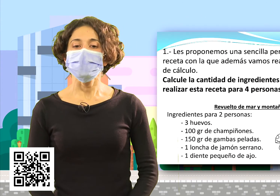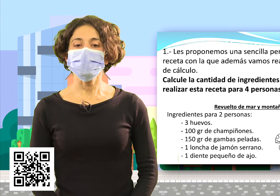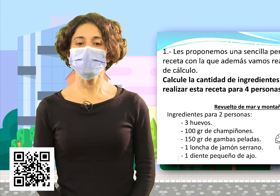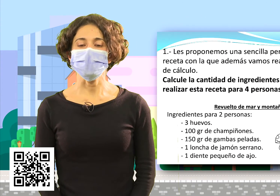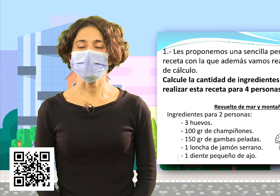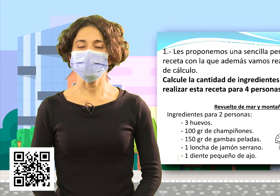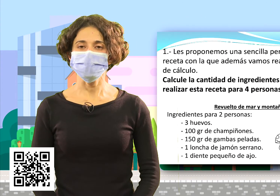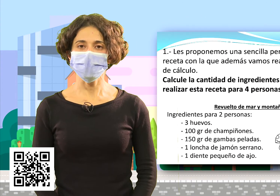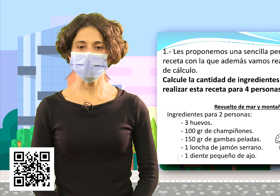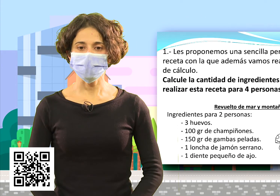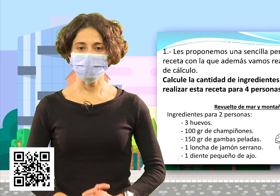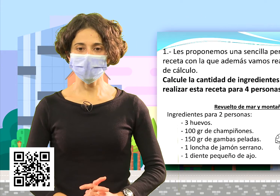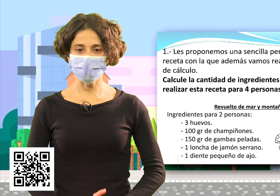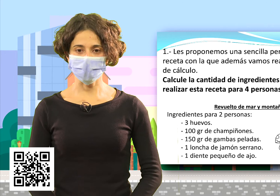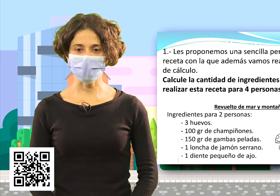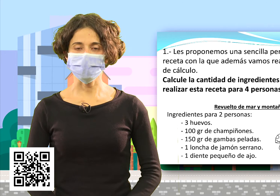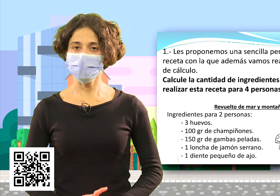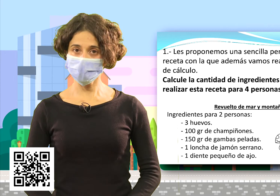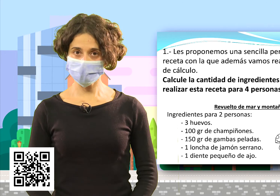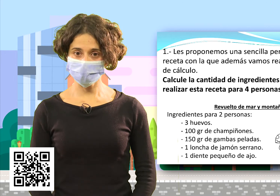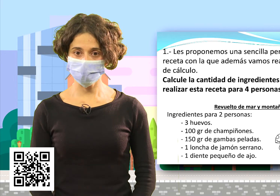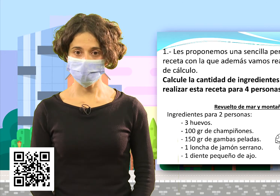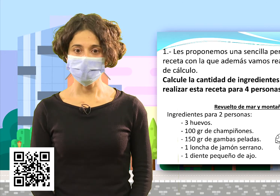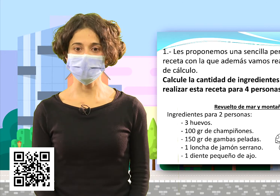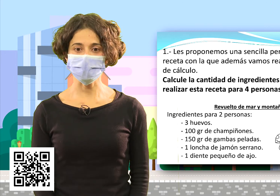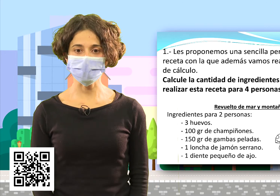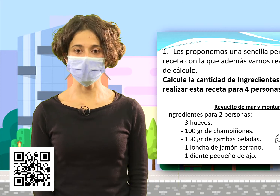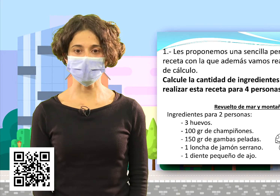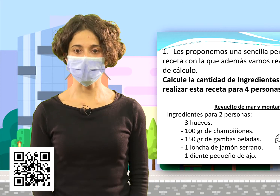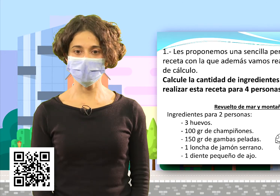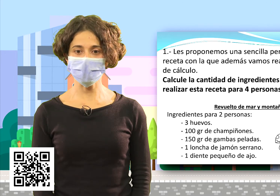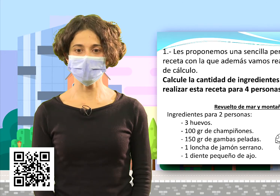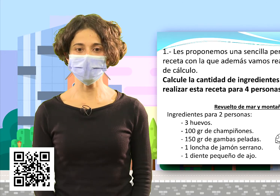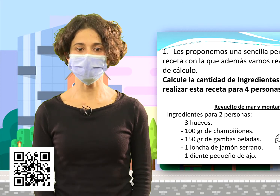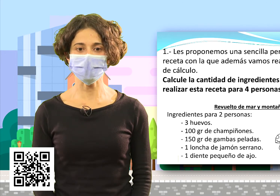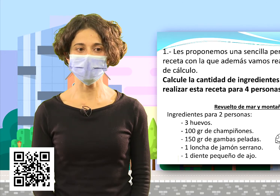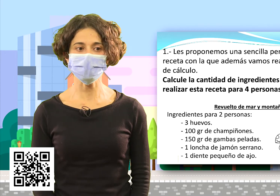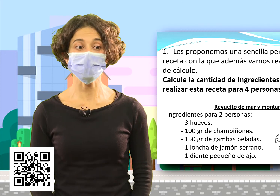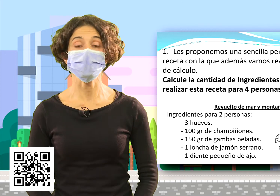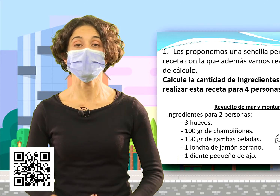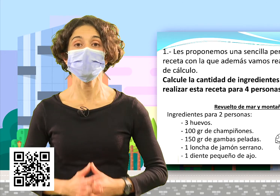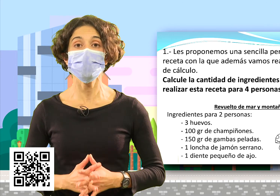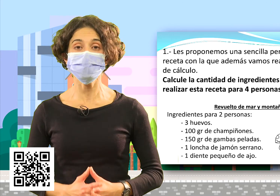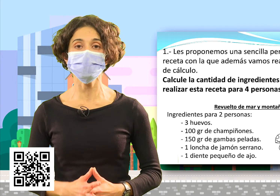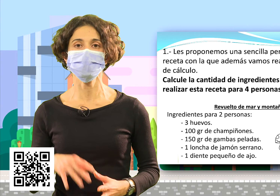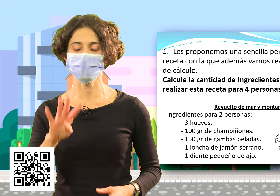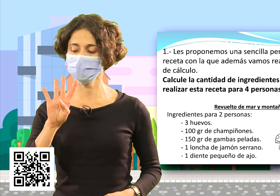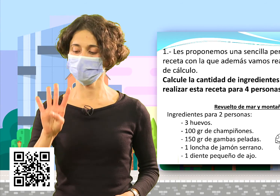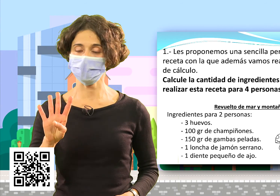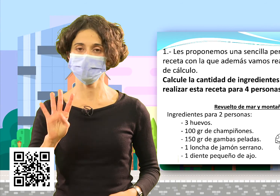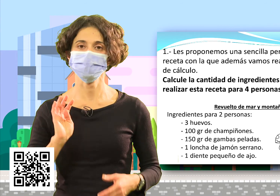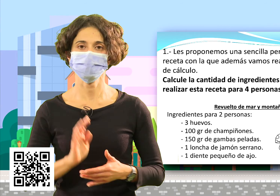Calcule la cantidad de ingredientes necesarios si quisiera realizar esta receta para cuatro